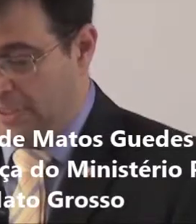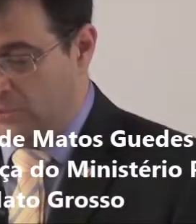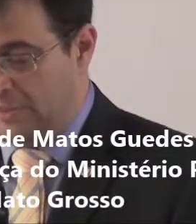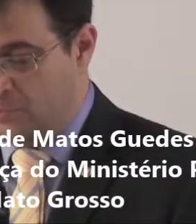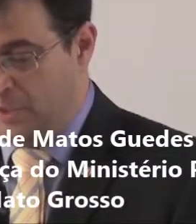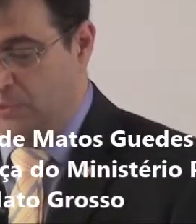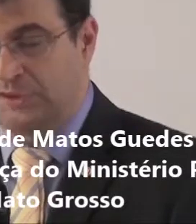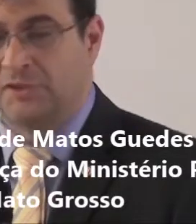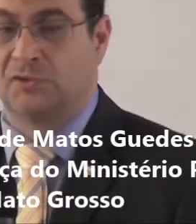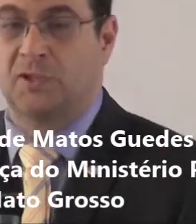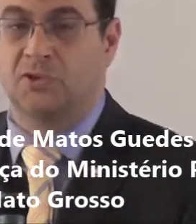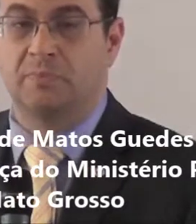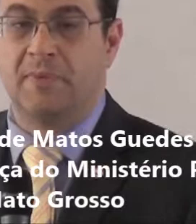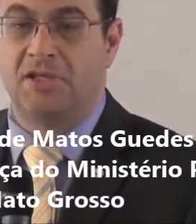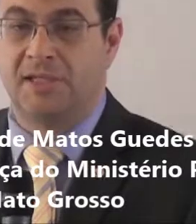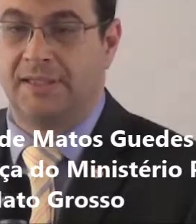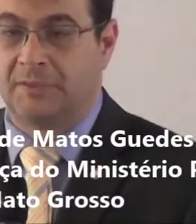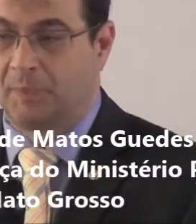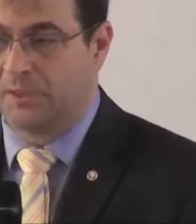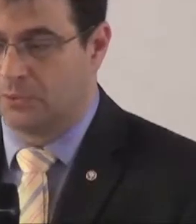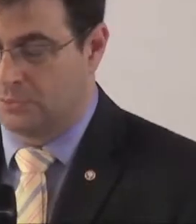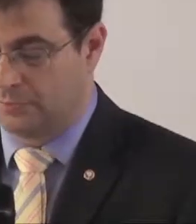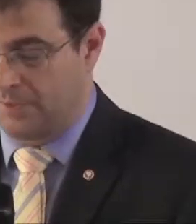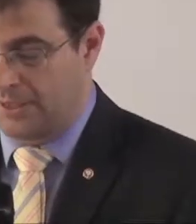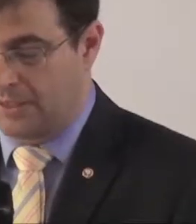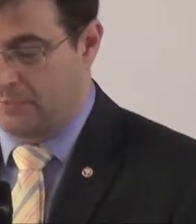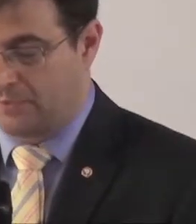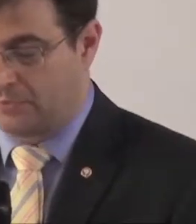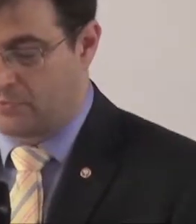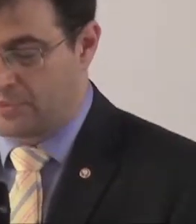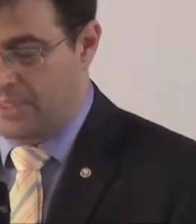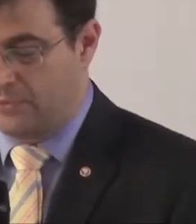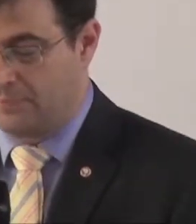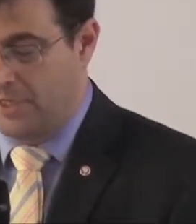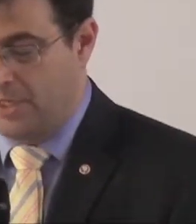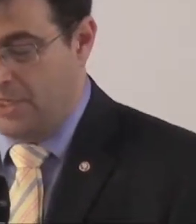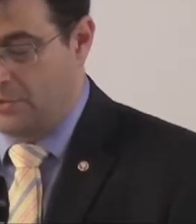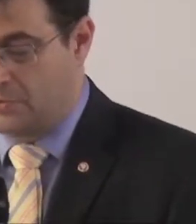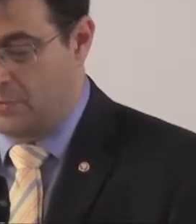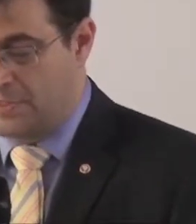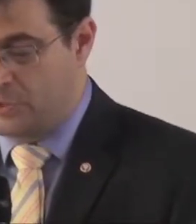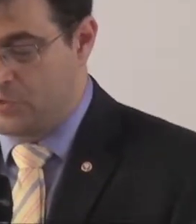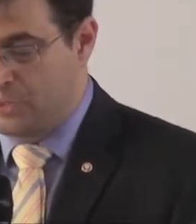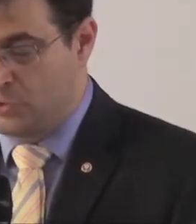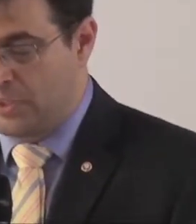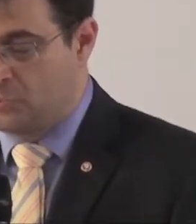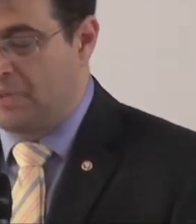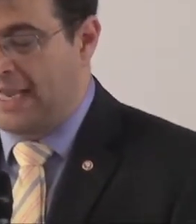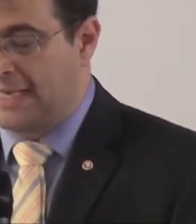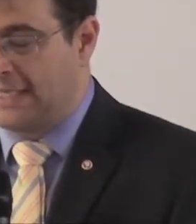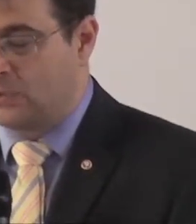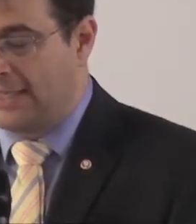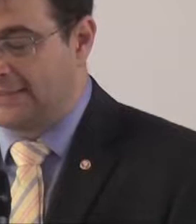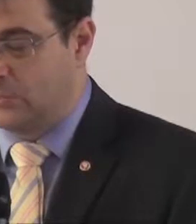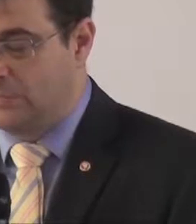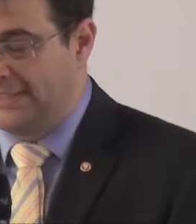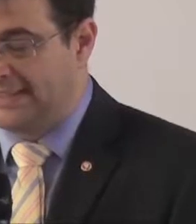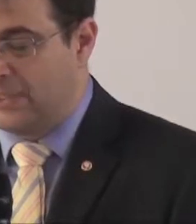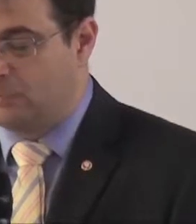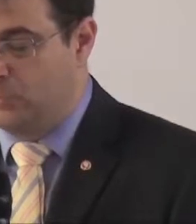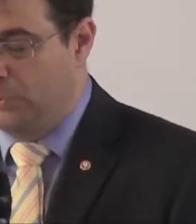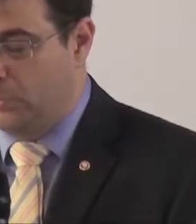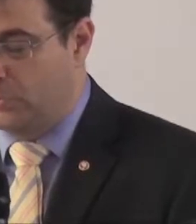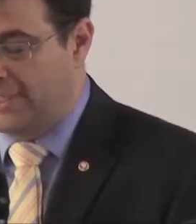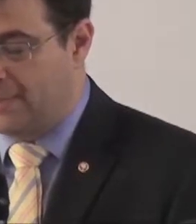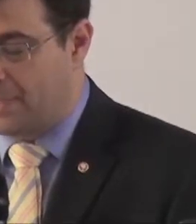Respondendo todas as perguntas que nos foram submetidas pelo Conselho, nós começamos com o seguinte, o que esperar da atuação do